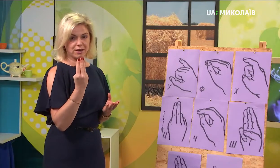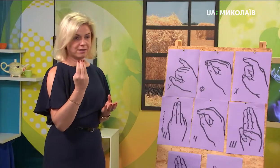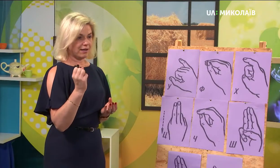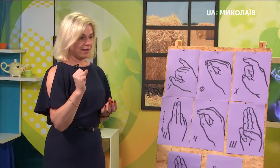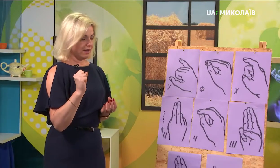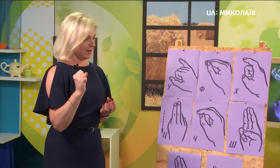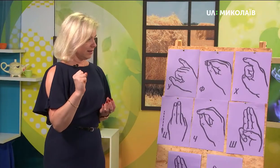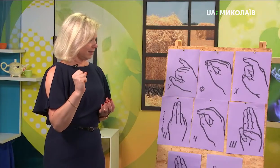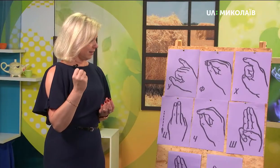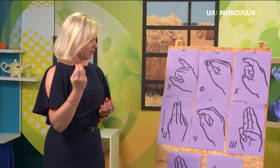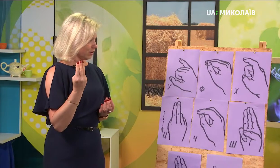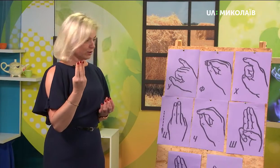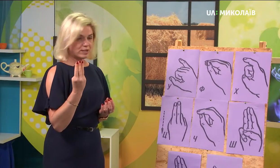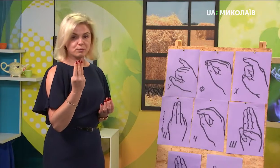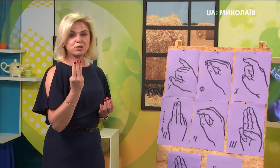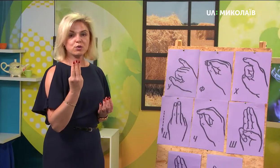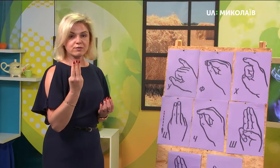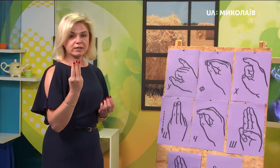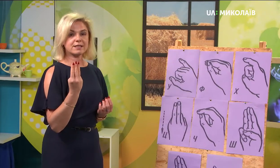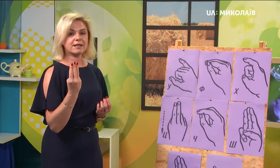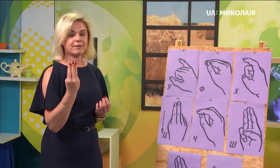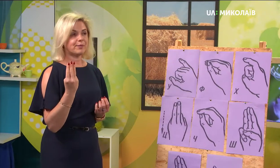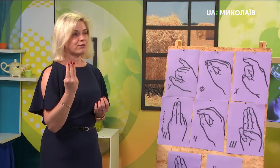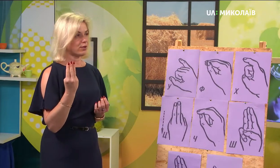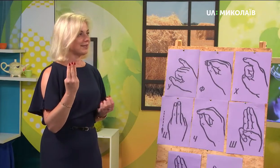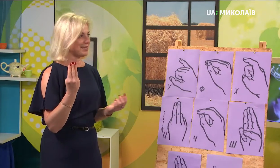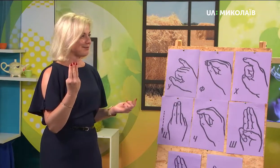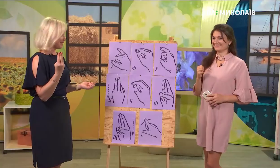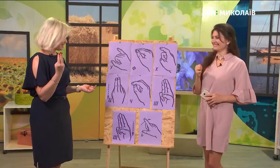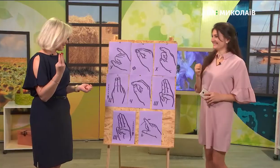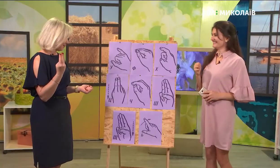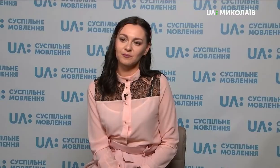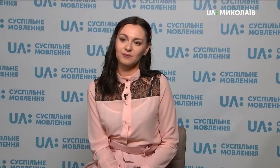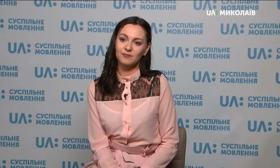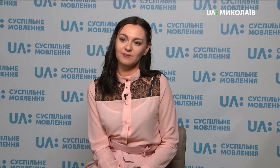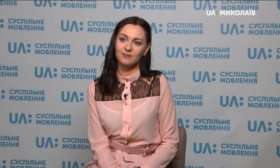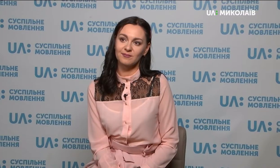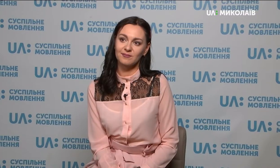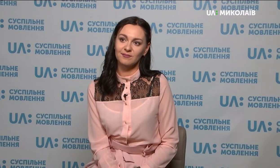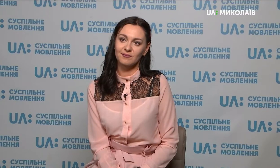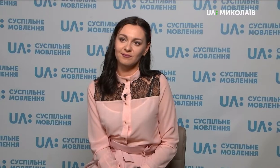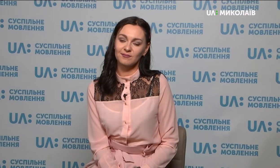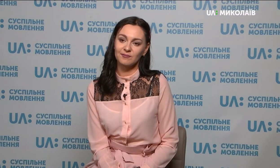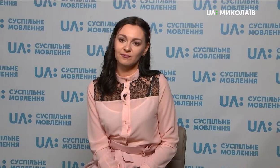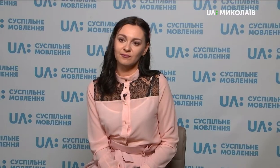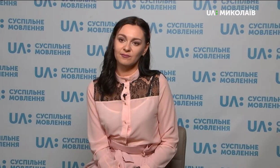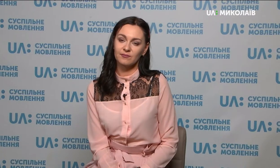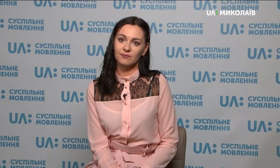Так, «ша». Виконується схожа вона за виконанням на «си». І дуже схожа за виконанням на